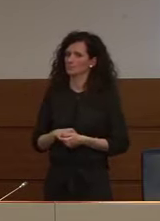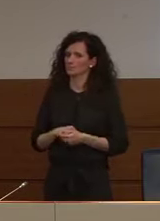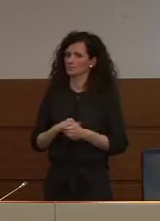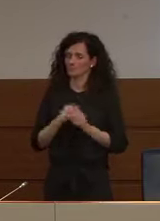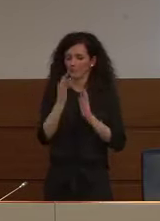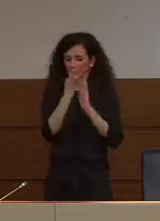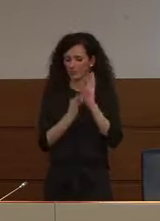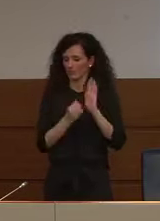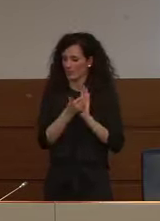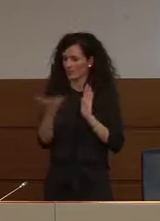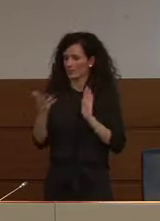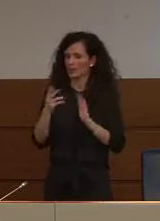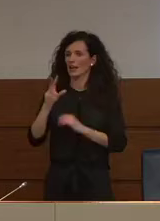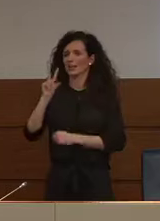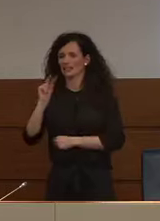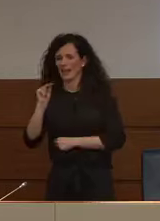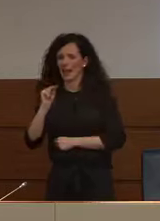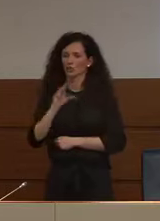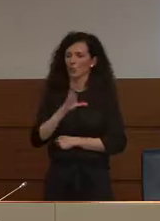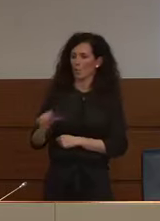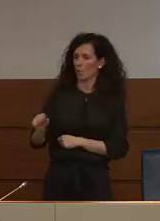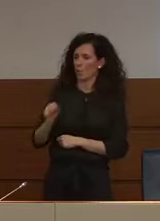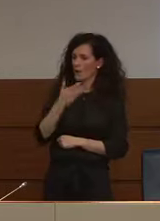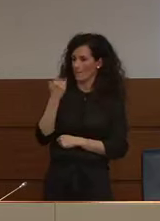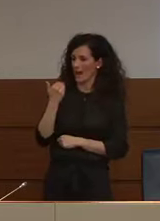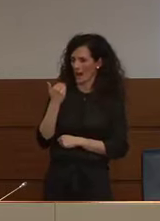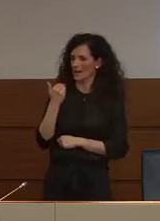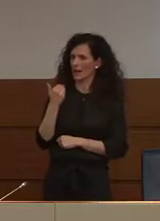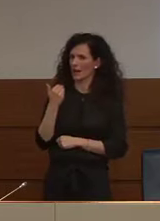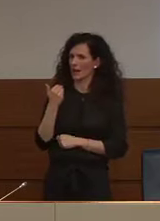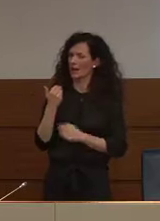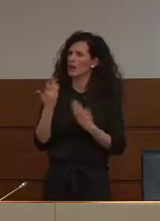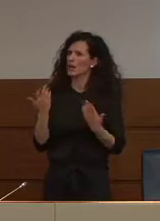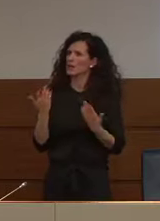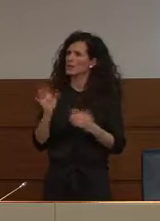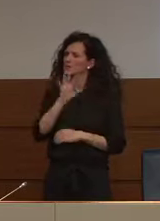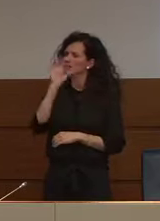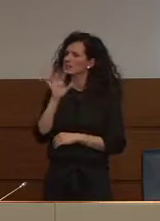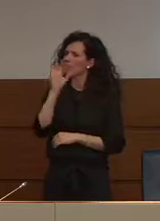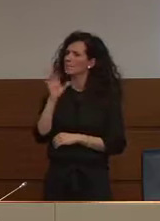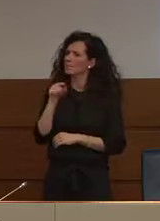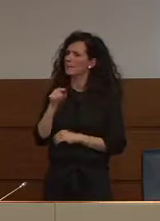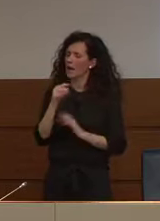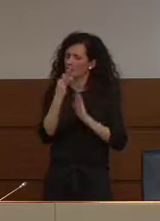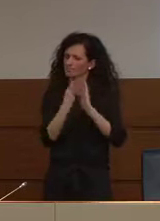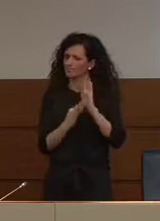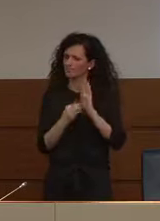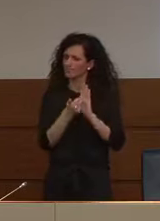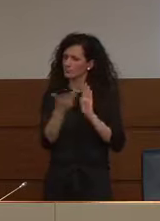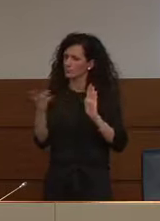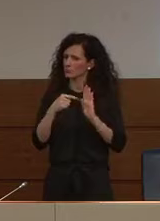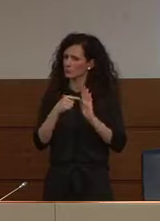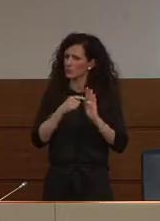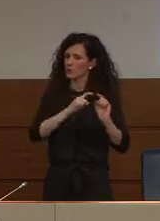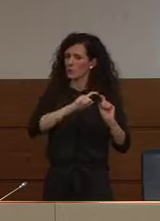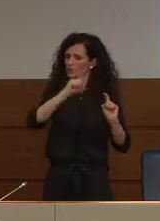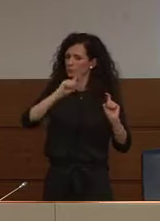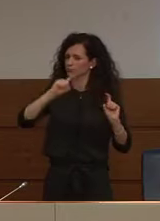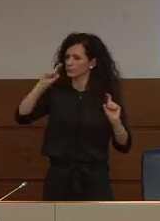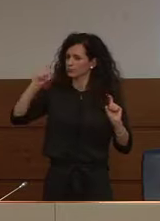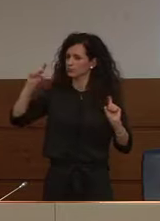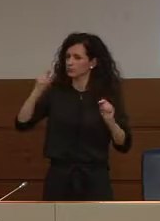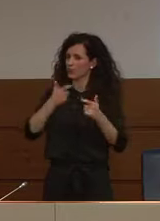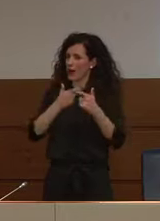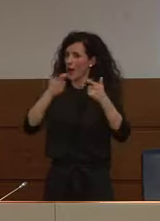ancora mancanti di questo tempo di un comunità è stato detto che le cifre ci dicono che la curva di incremento